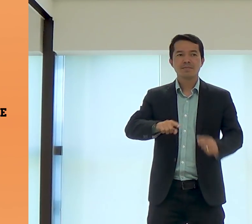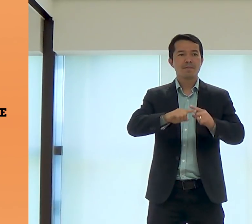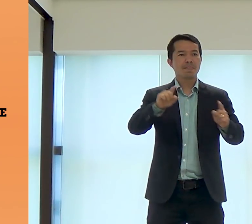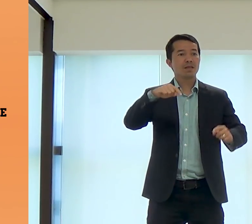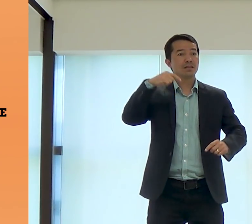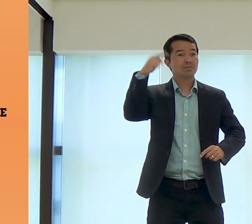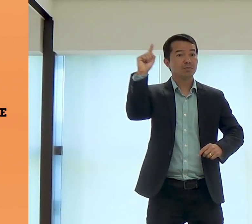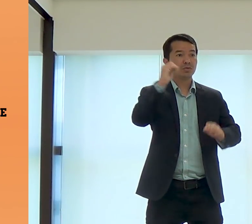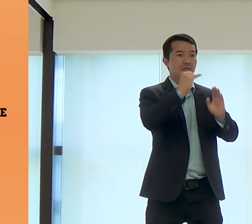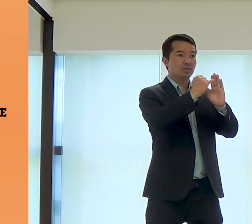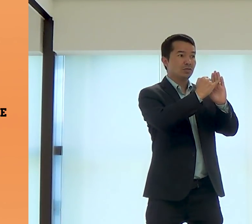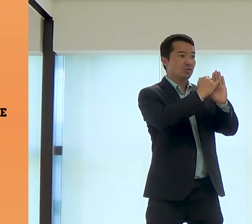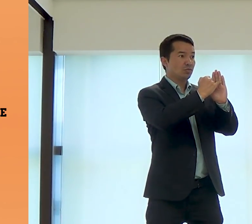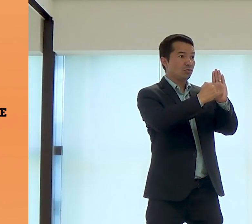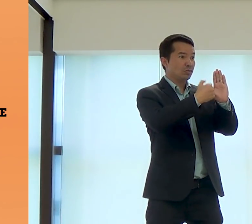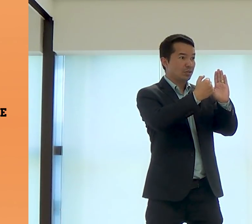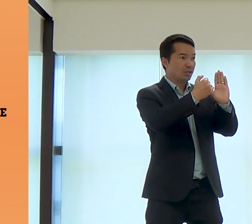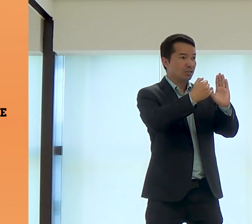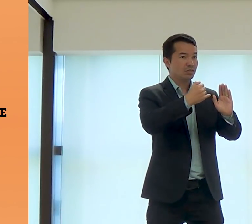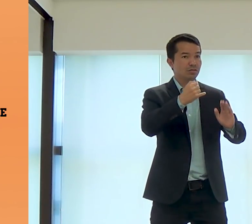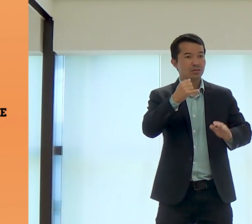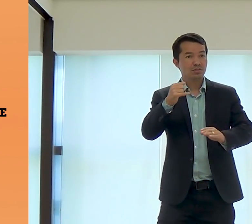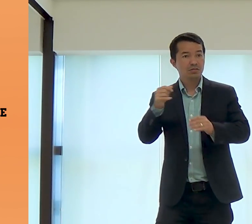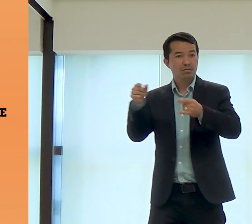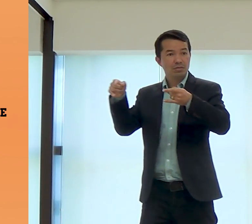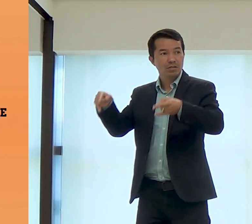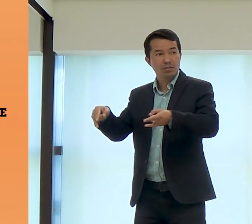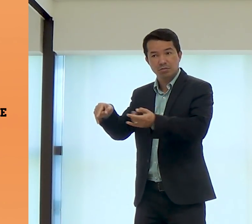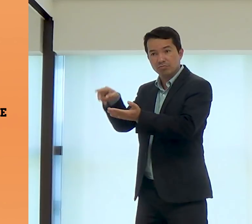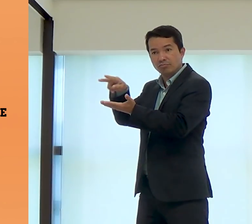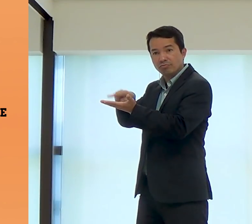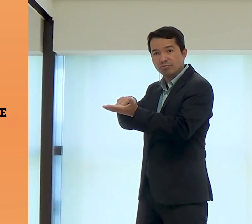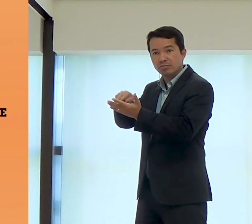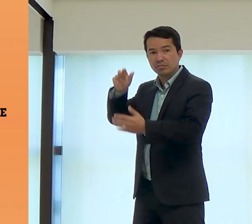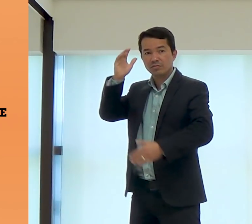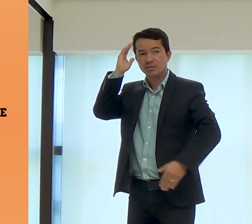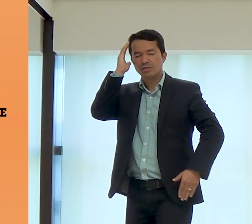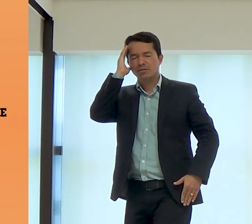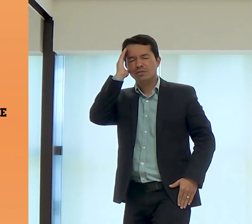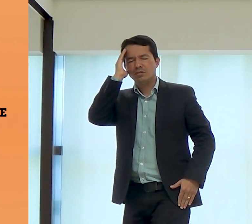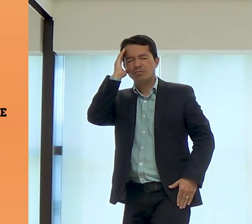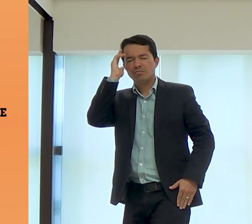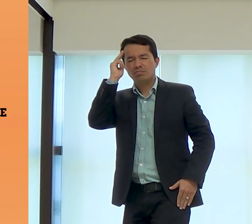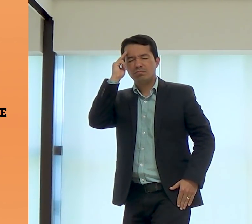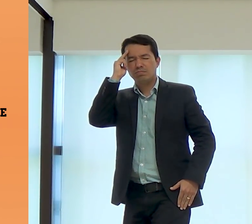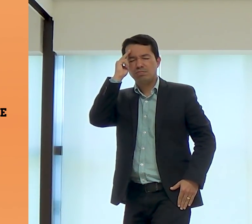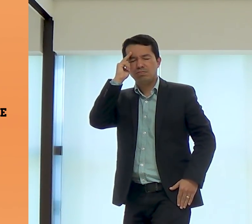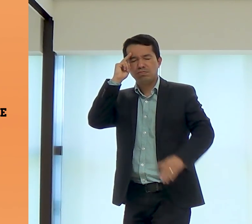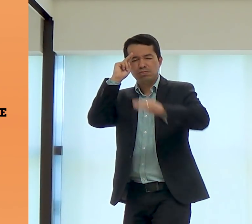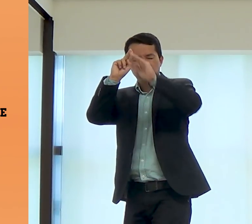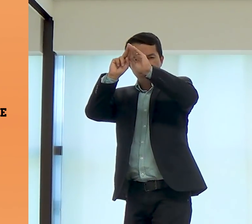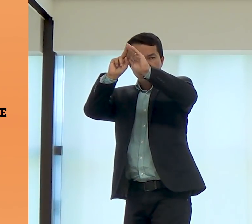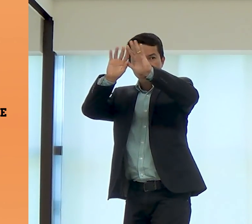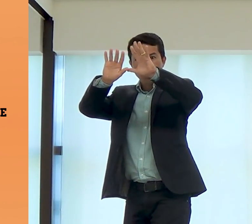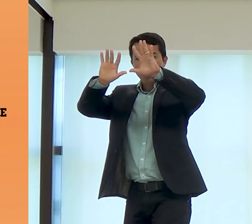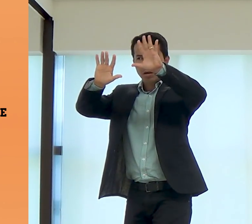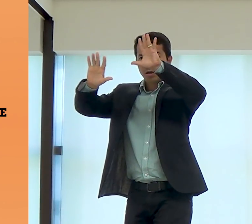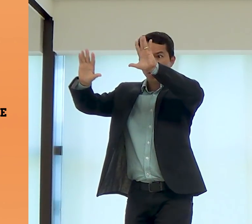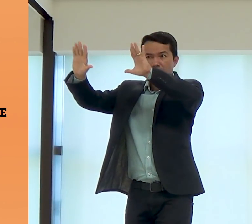Muito difícil a situação de José. Mas, um dia, José, então, ele estava dormindo e, de